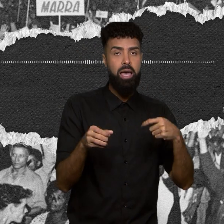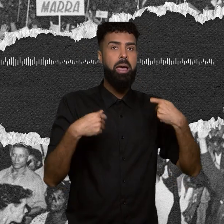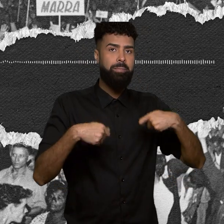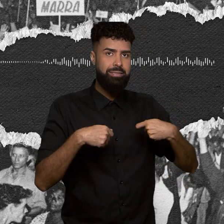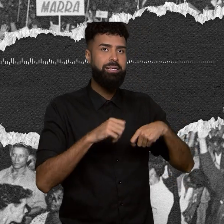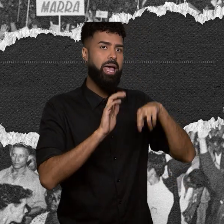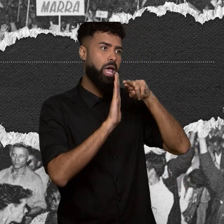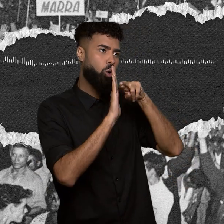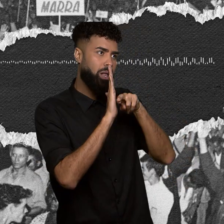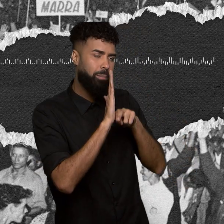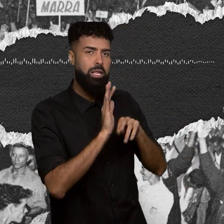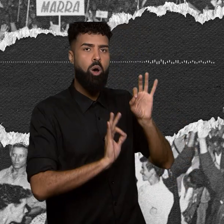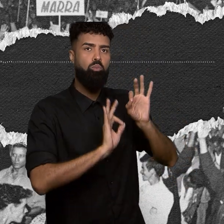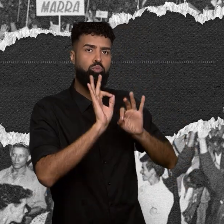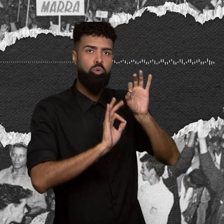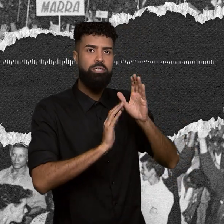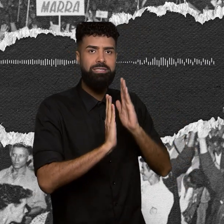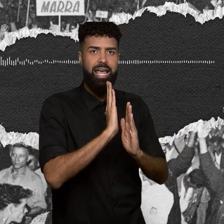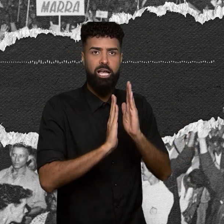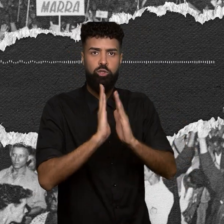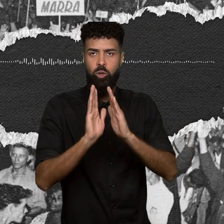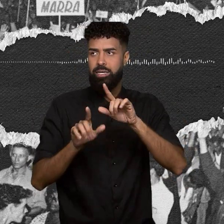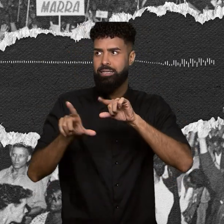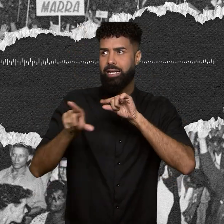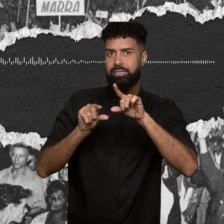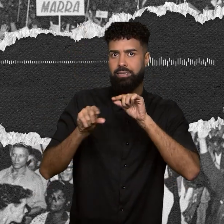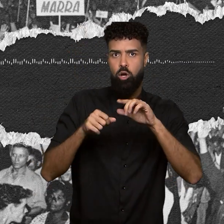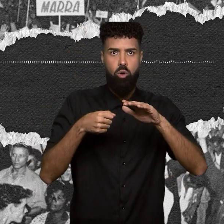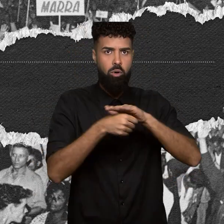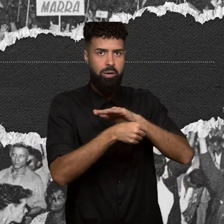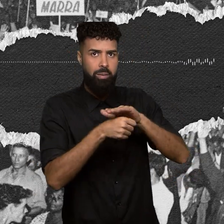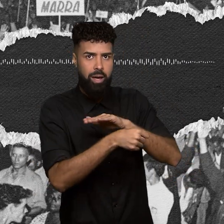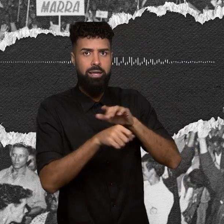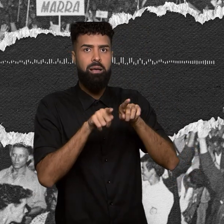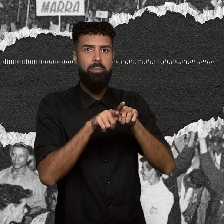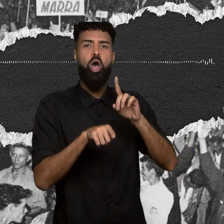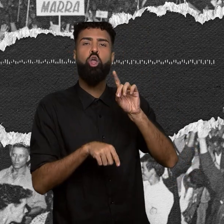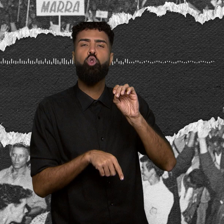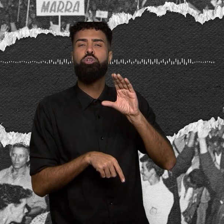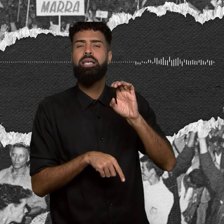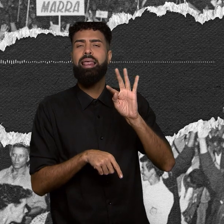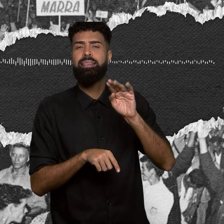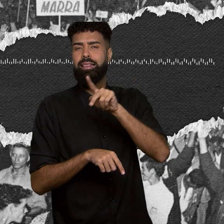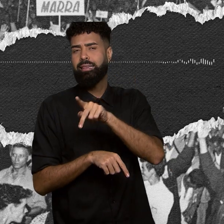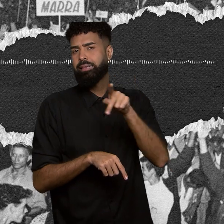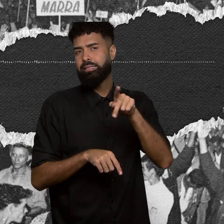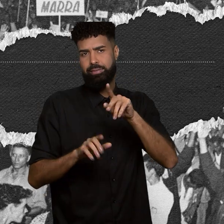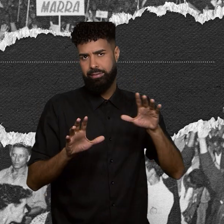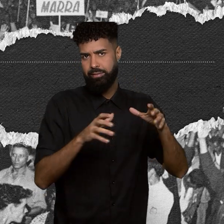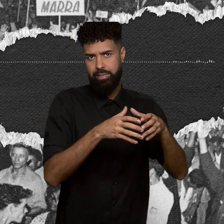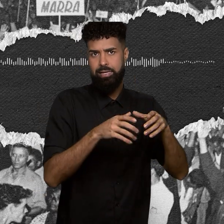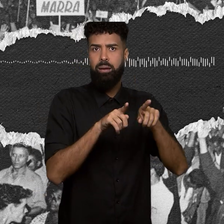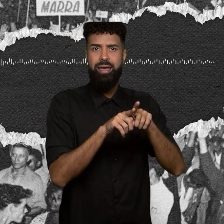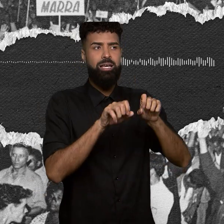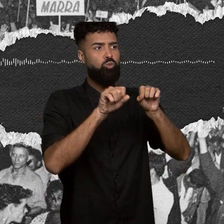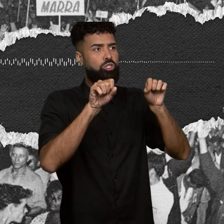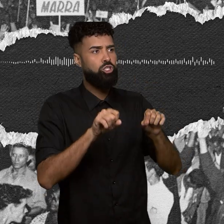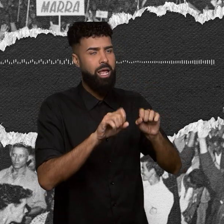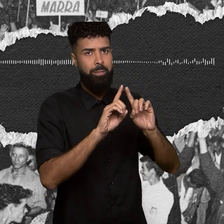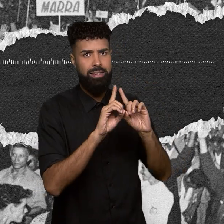processos de seleção, provimento e acesso do seu pessoal docente, bem como o sistema departamental. É abolida a